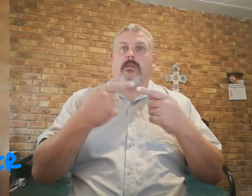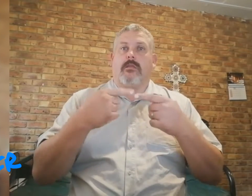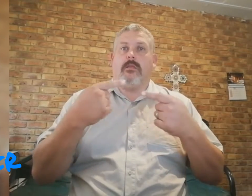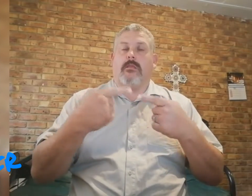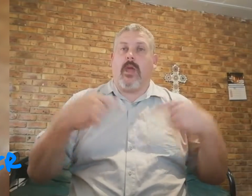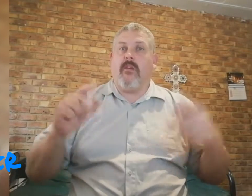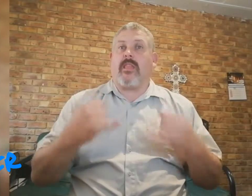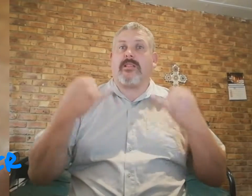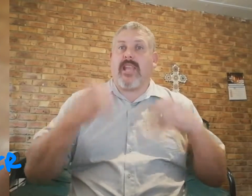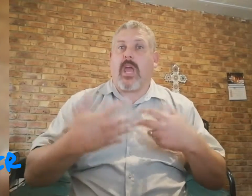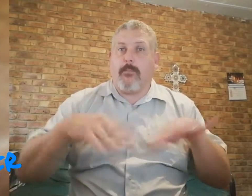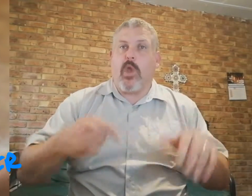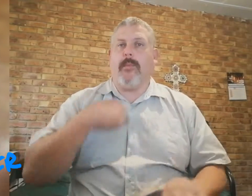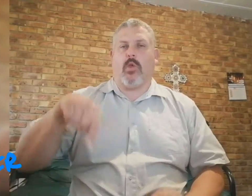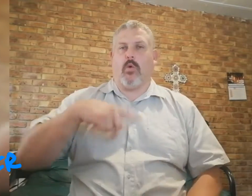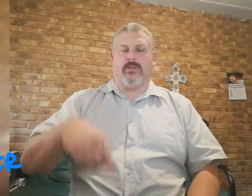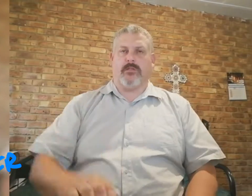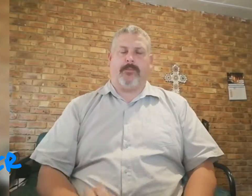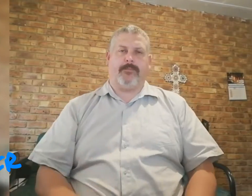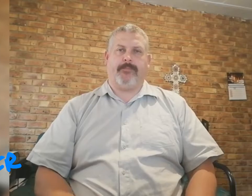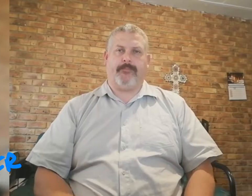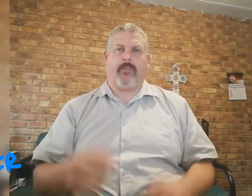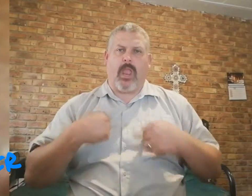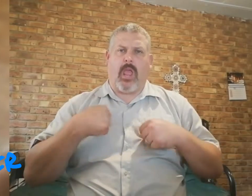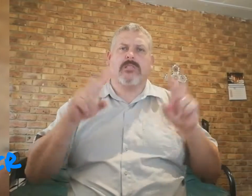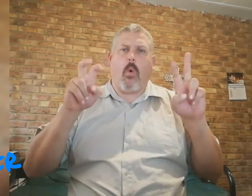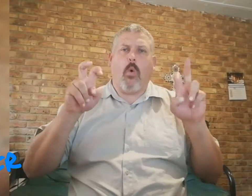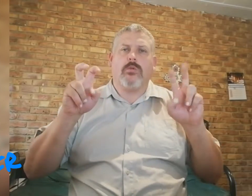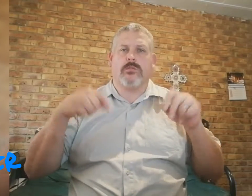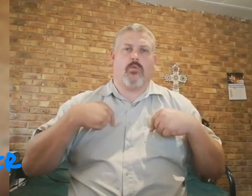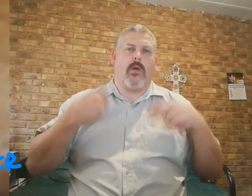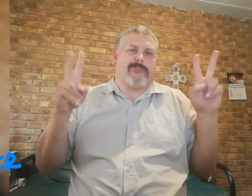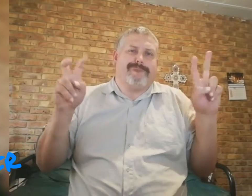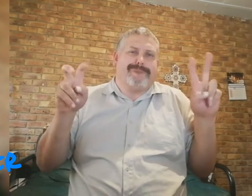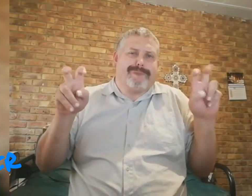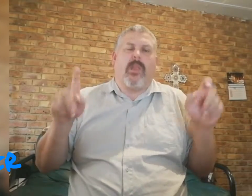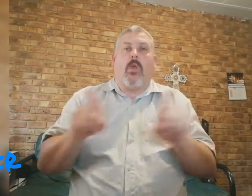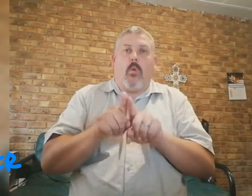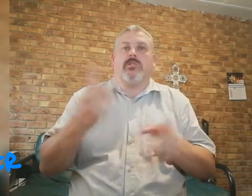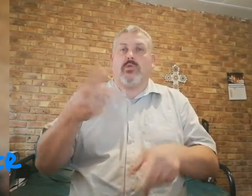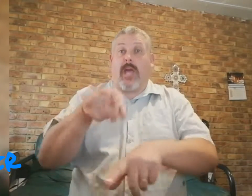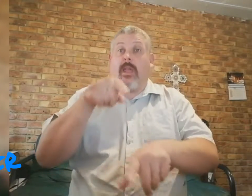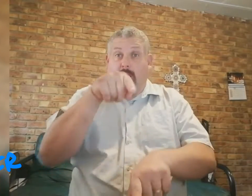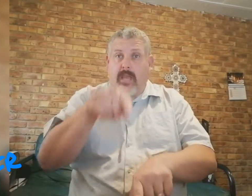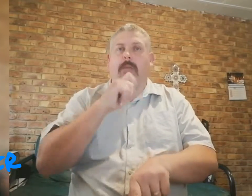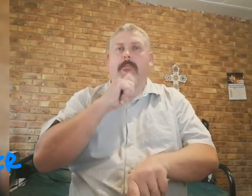dinge wat slecht gebeur met ons, is ons oor, oor soos daar die